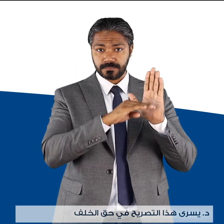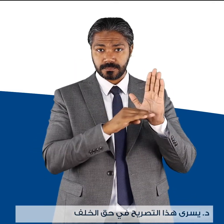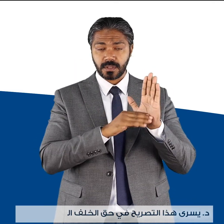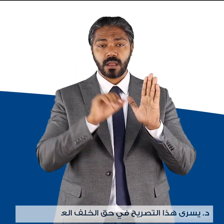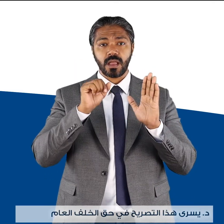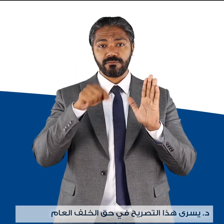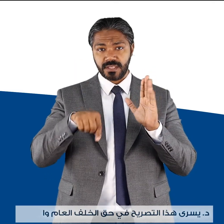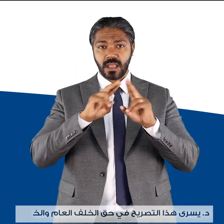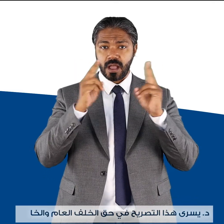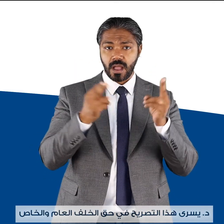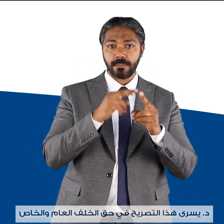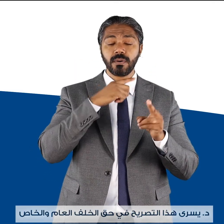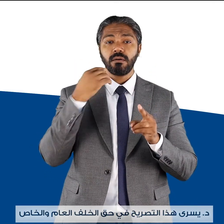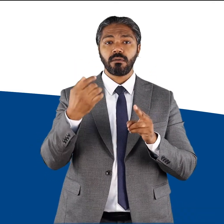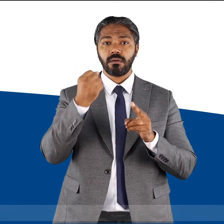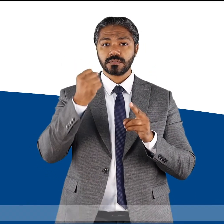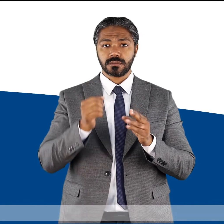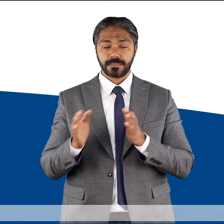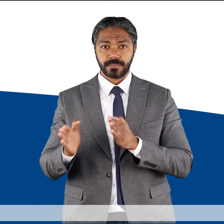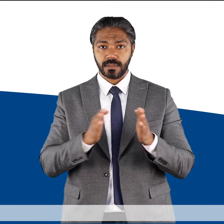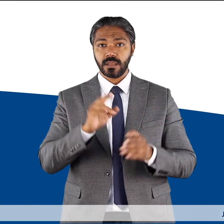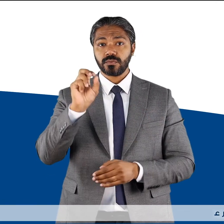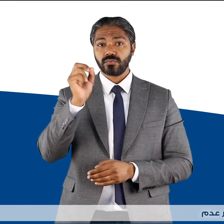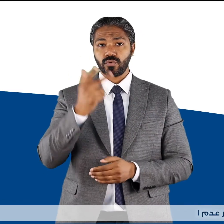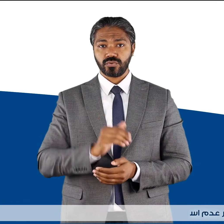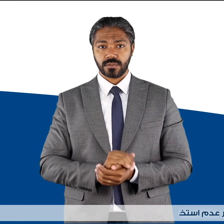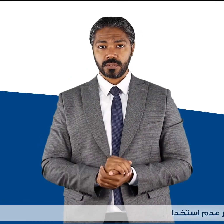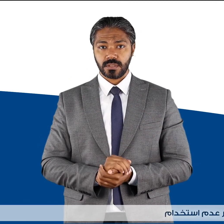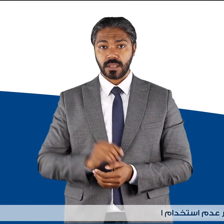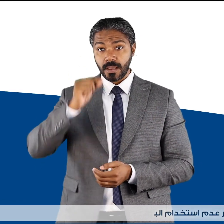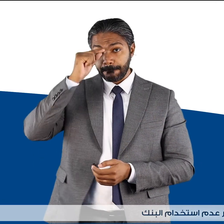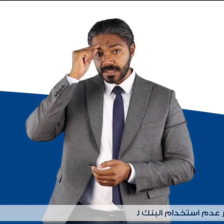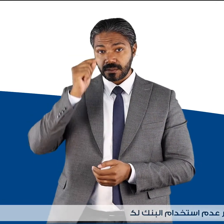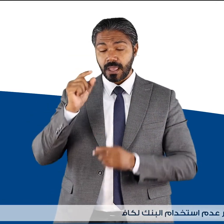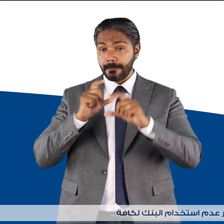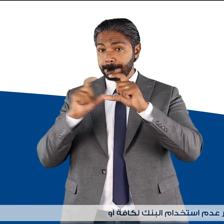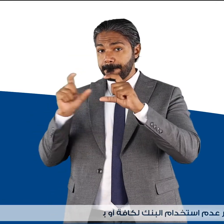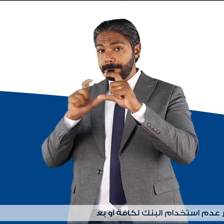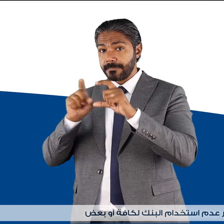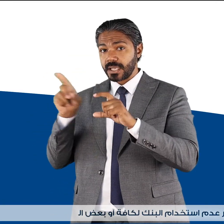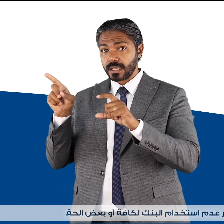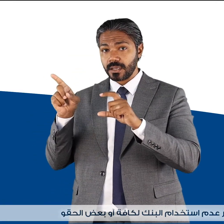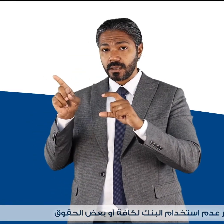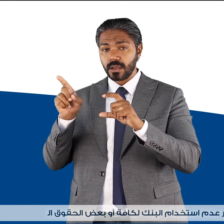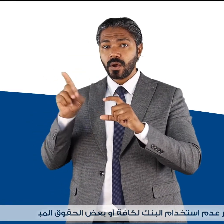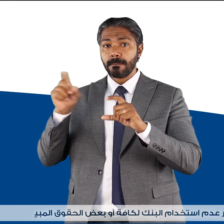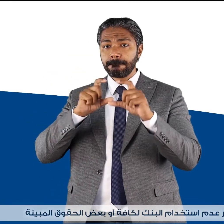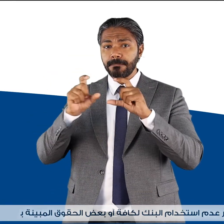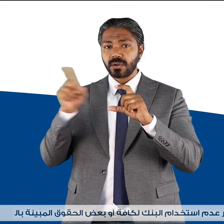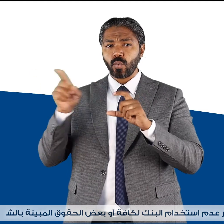الخلف العام والخاص 13- لا يعتبر عدم استخدام البنك لكافة أو بعض الحقوق